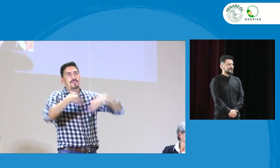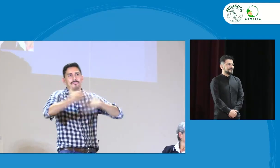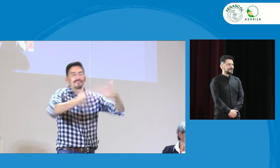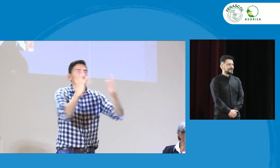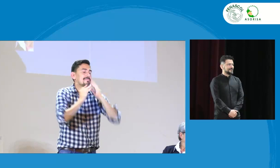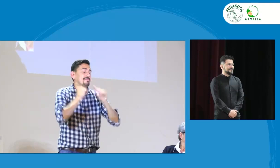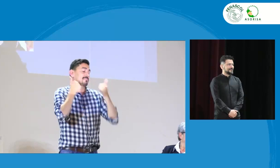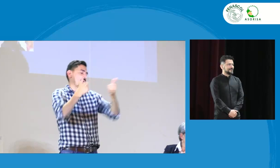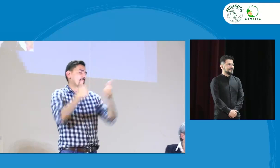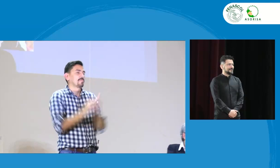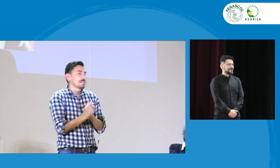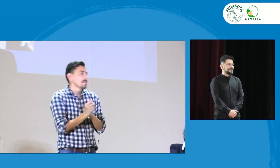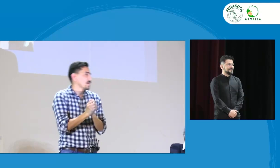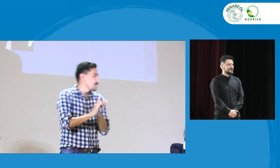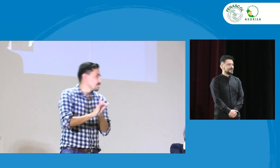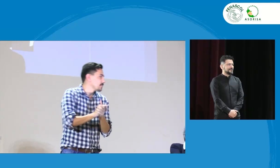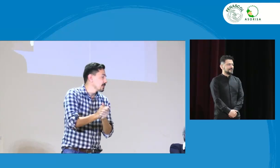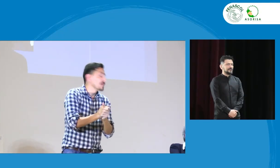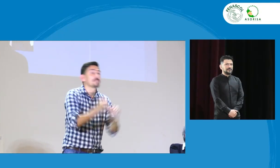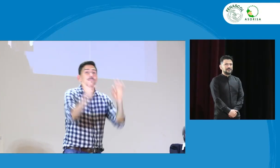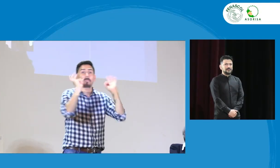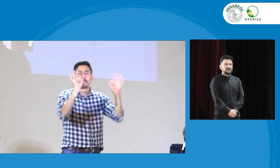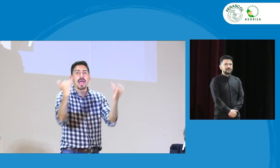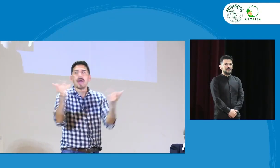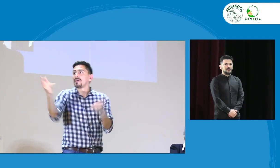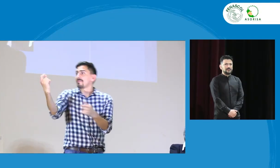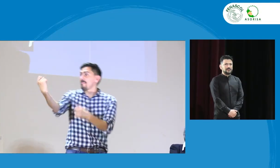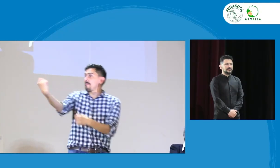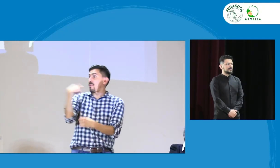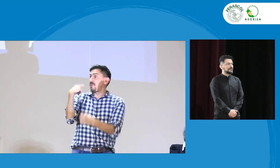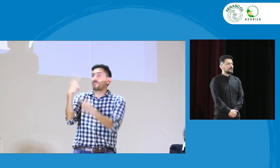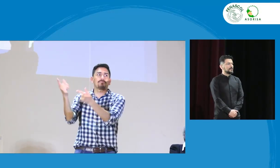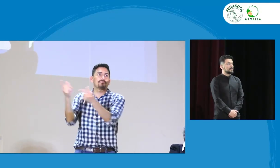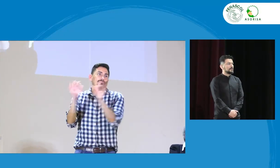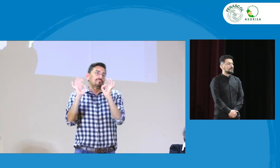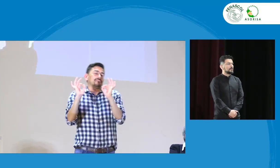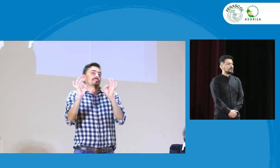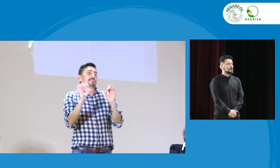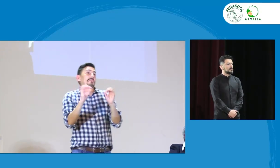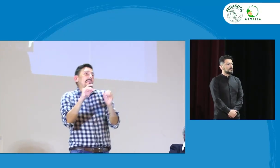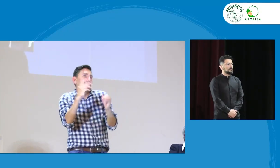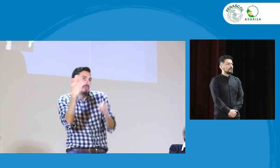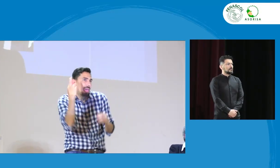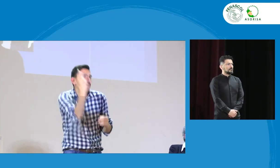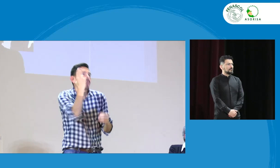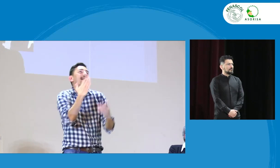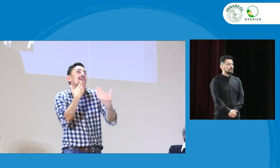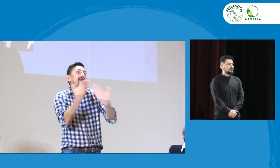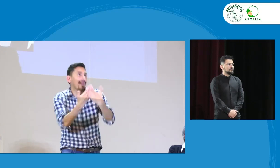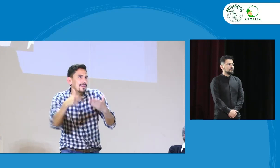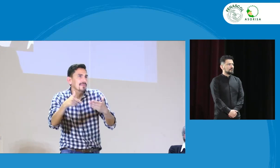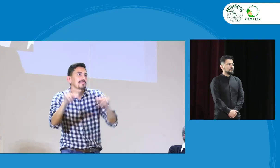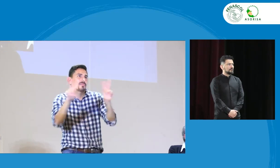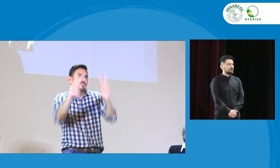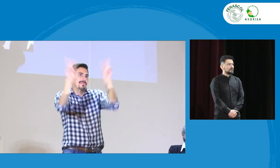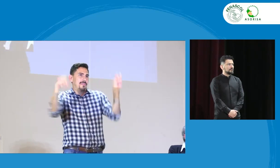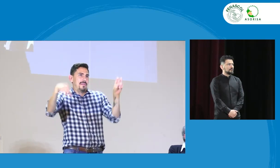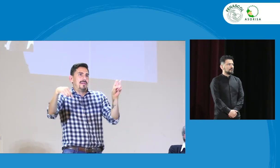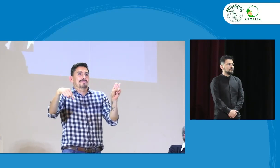y virtual. Bueno, es algo muy positivo que dejado y esta es la experiencia que tenemos en este momento. Bueno, repito,